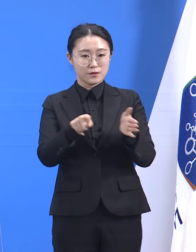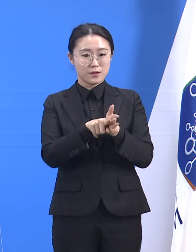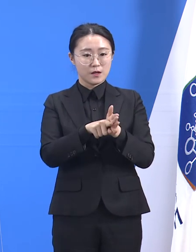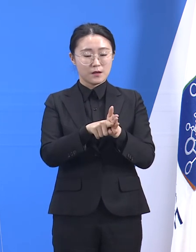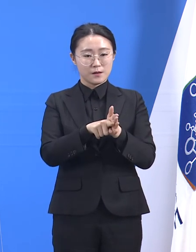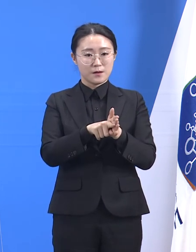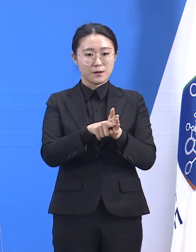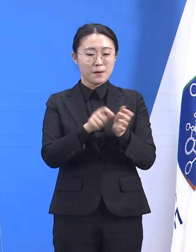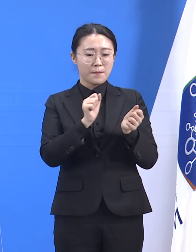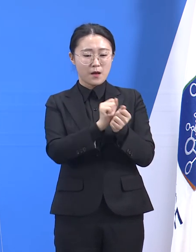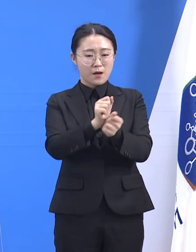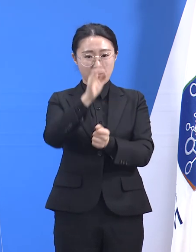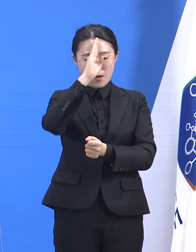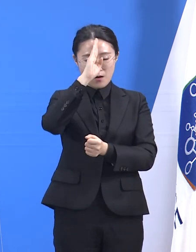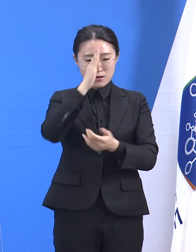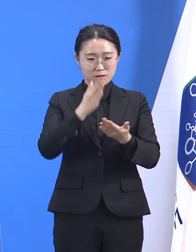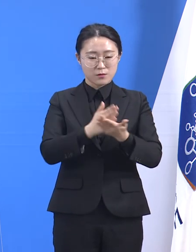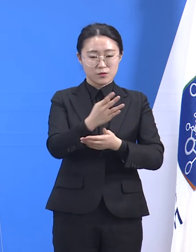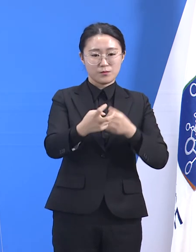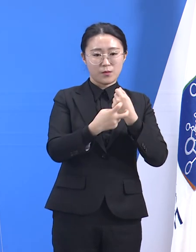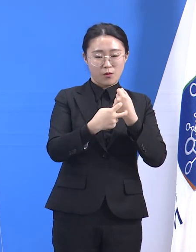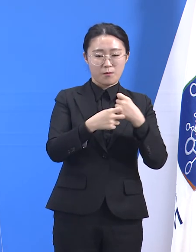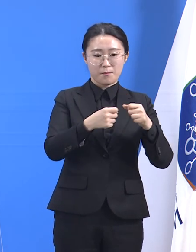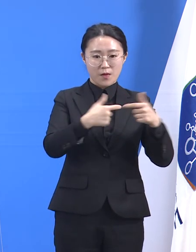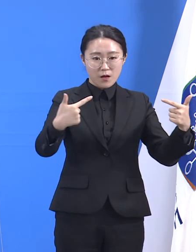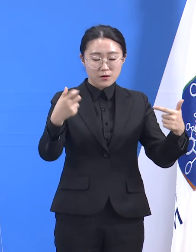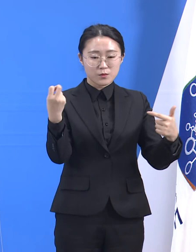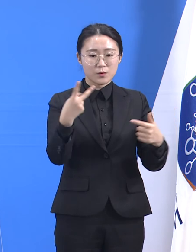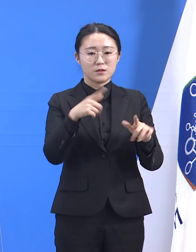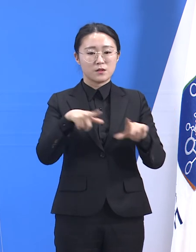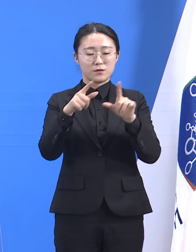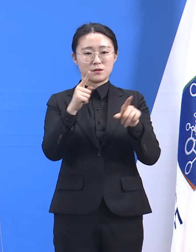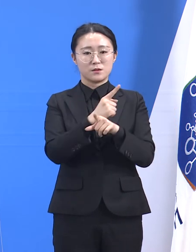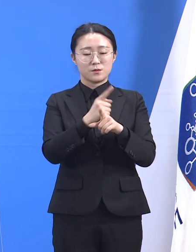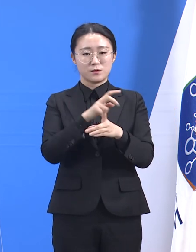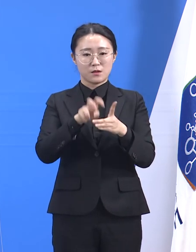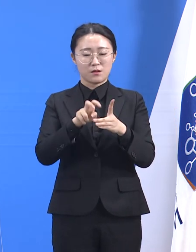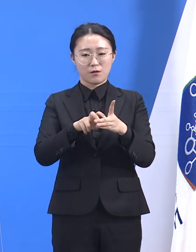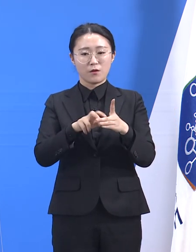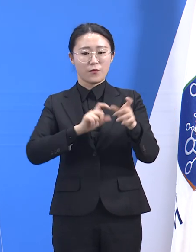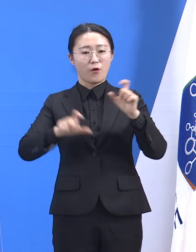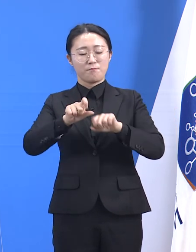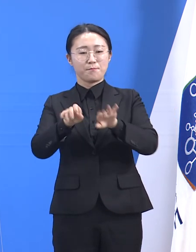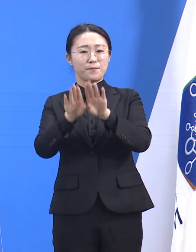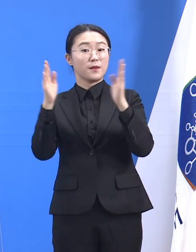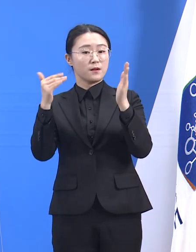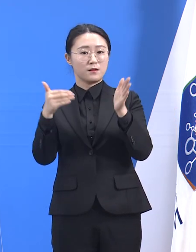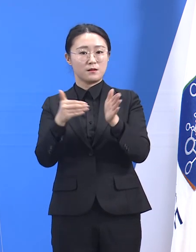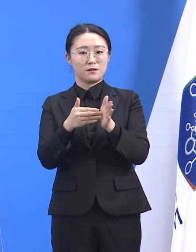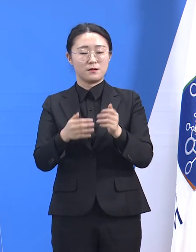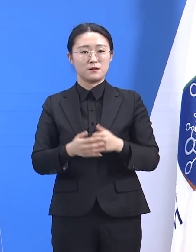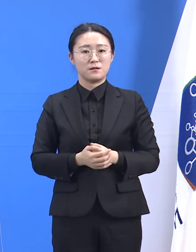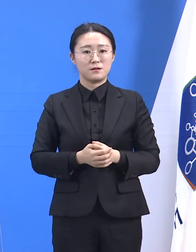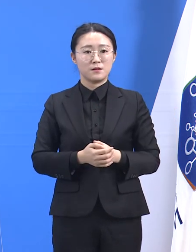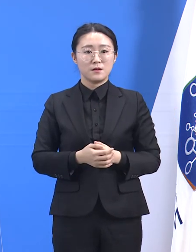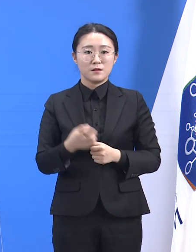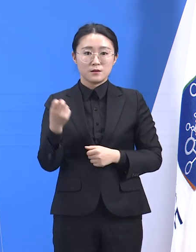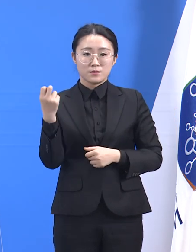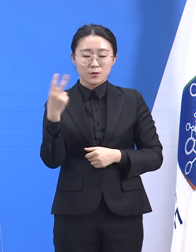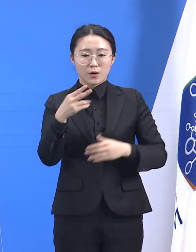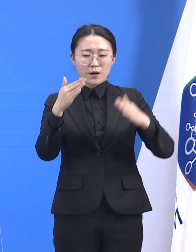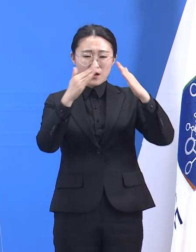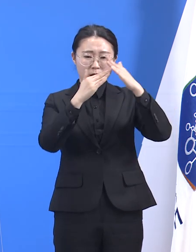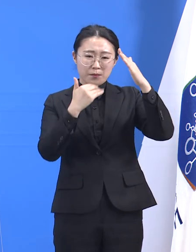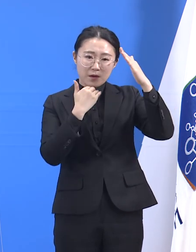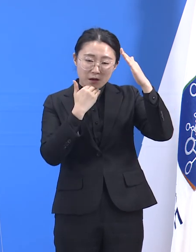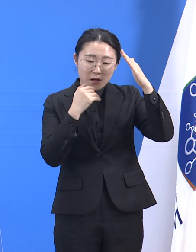병상을 늘리고 생활치료센터를 빠르게 확충했었습니다. 불가피하게 발생한 가정 대기자는 홈케어 시스템을